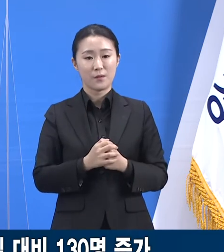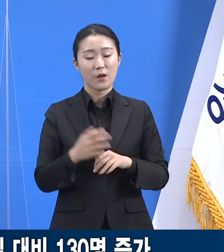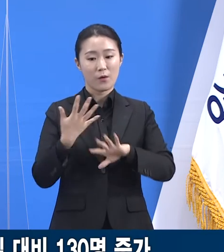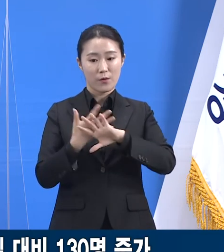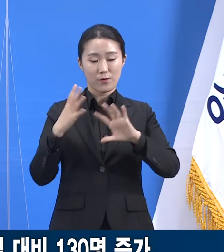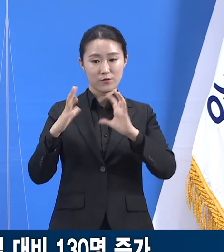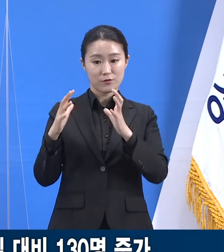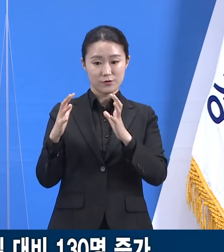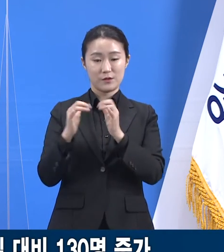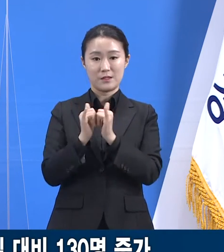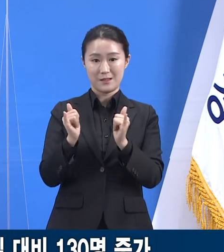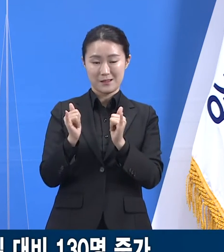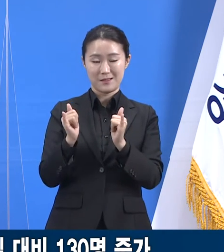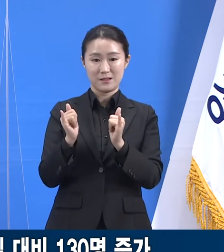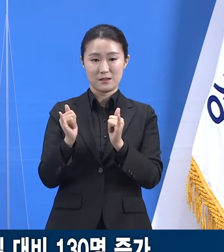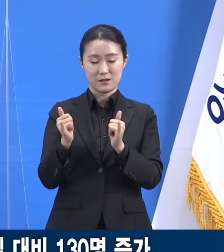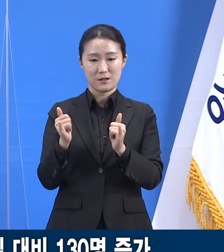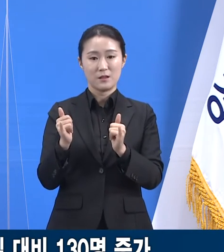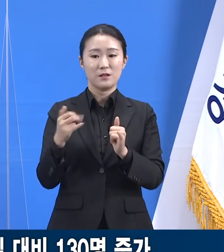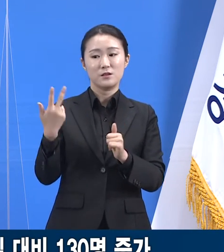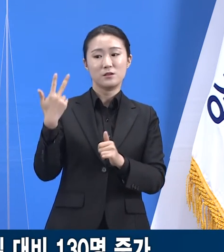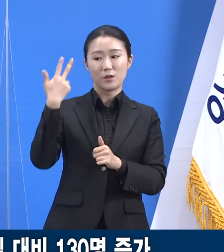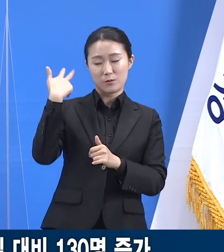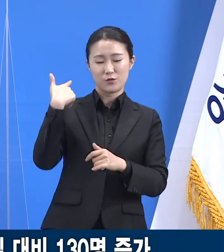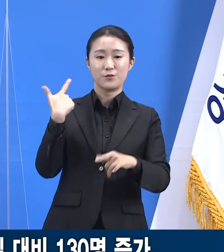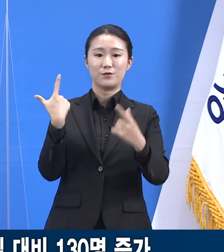12명으로 그 전주와 동일했습니다.